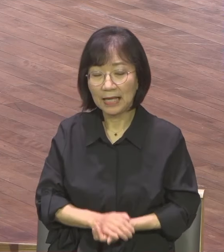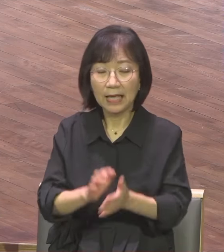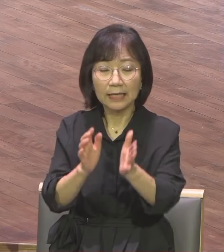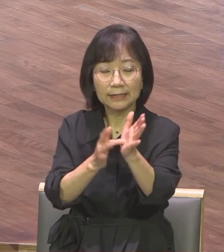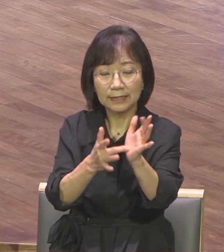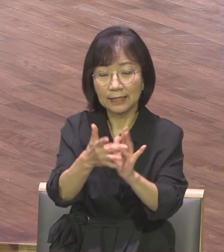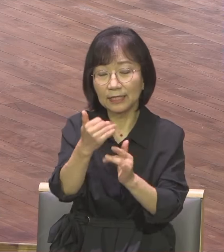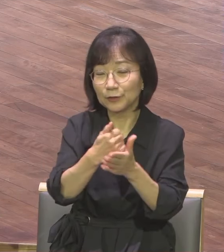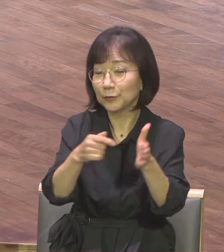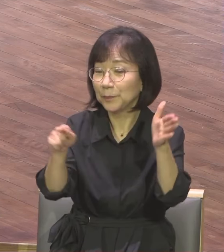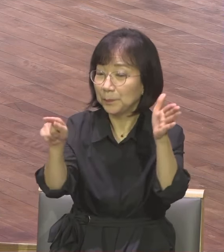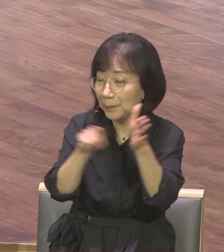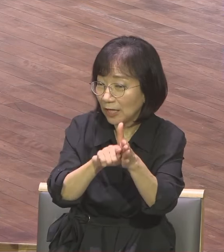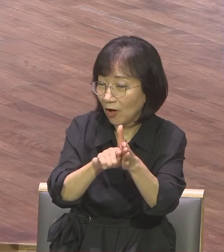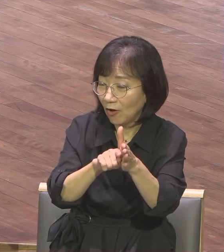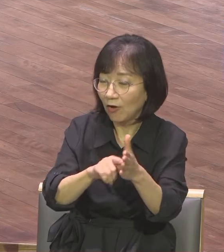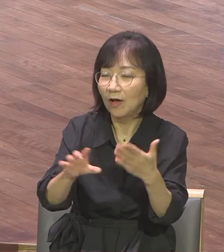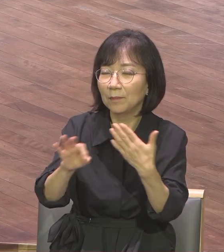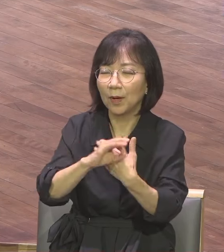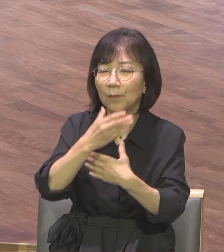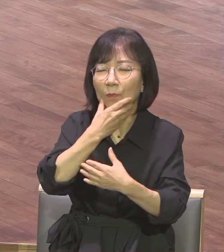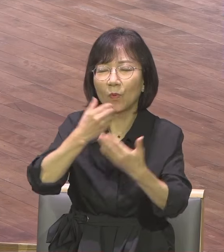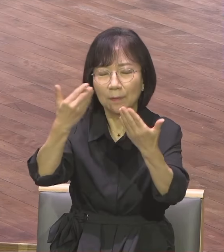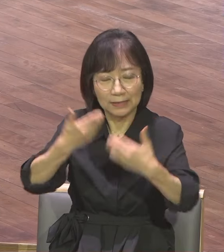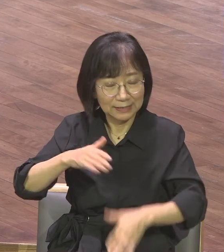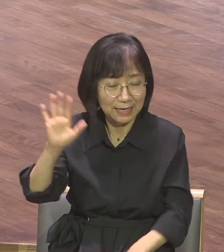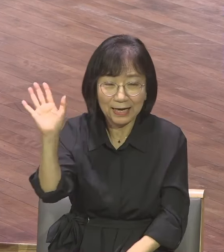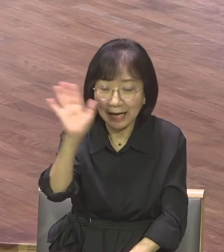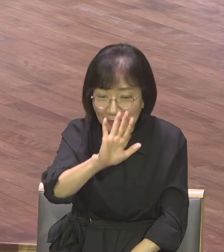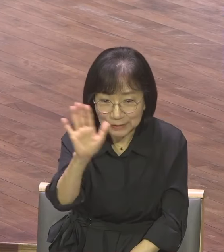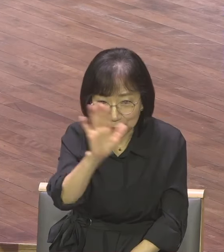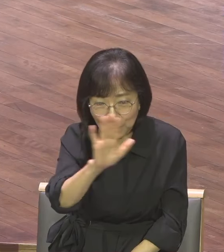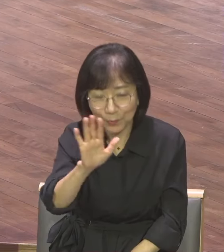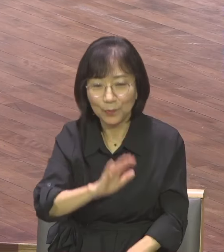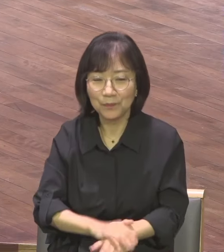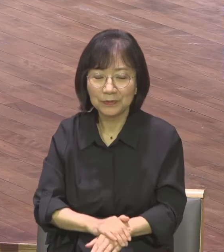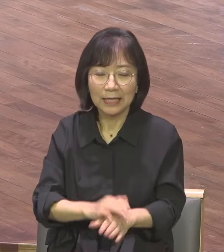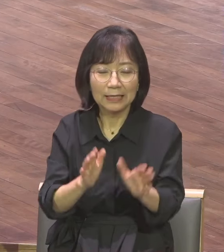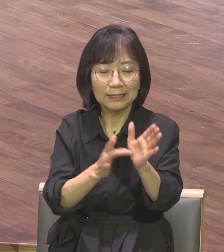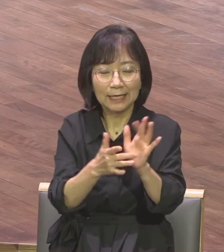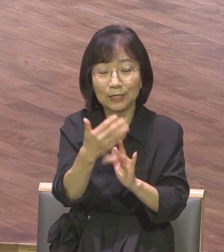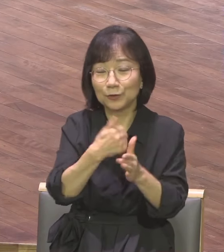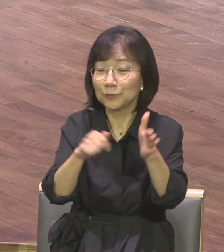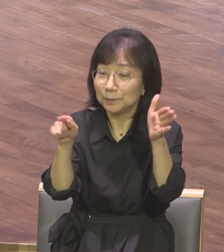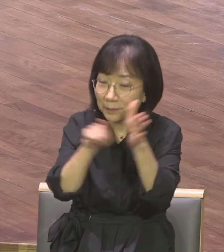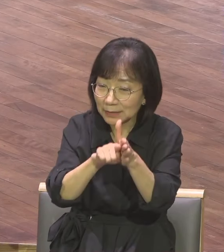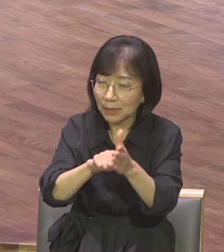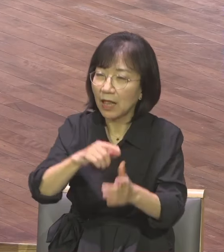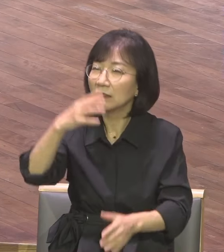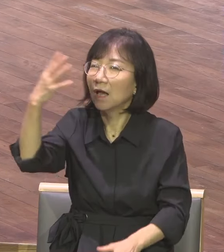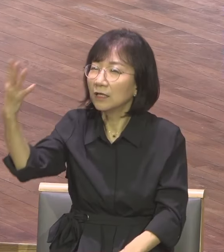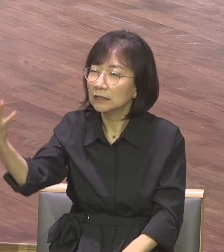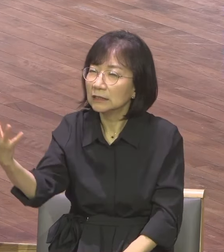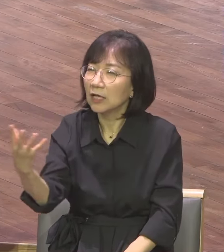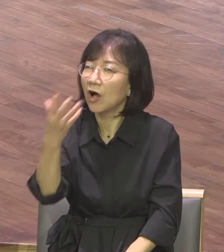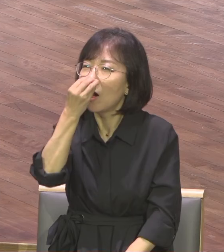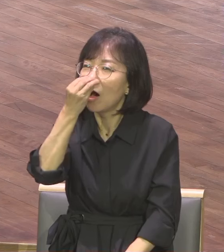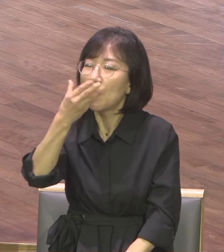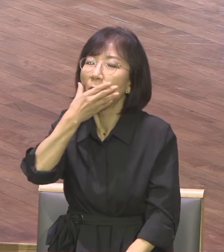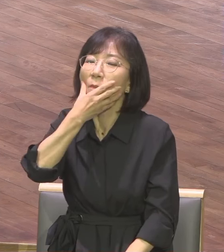되면 신령한 복을 받는다고 표현하는 것이 옳은 표현이에요 이 복이 여름 심령에 이마게는 예수 그리스도로 축복합니다